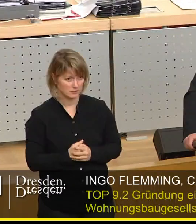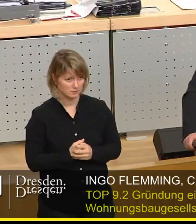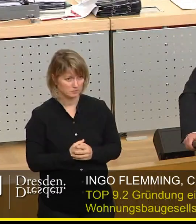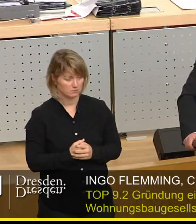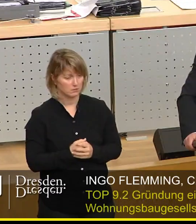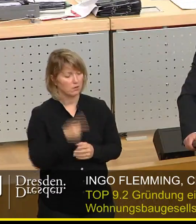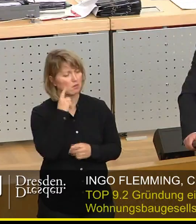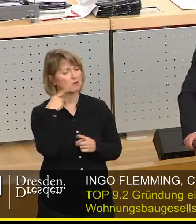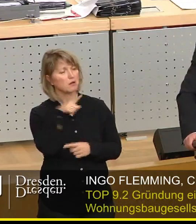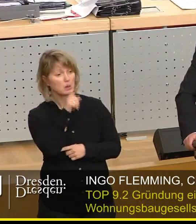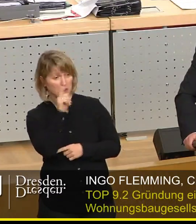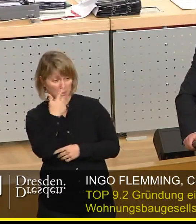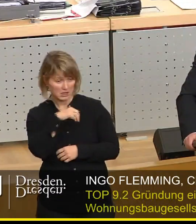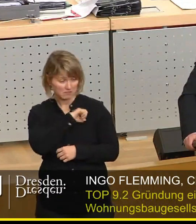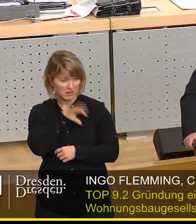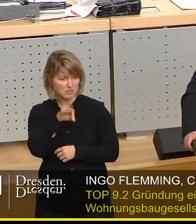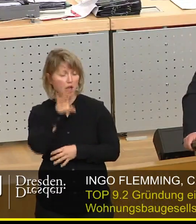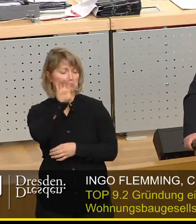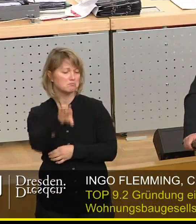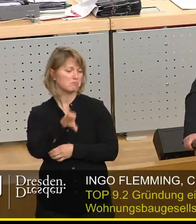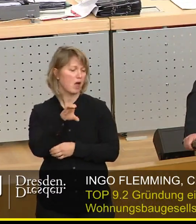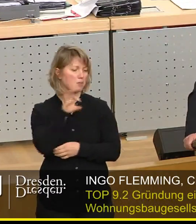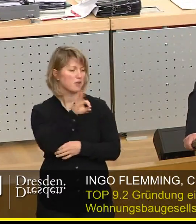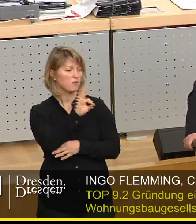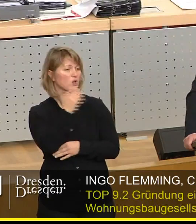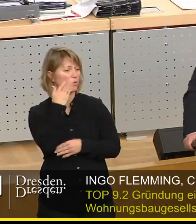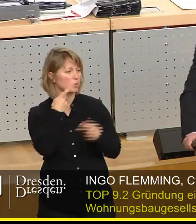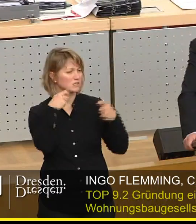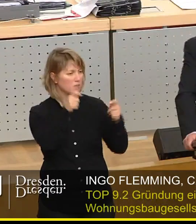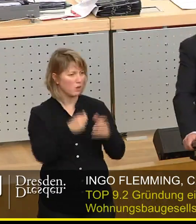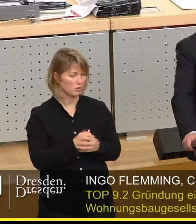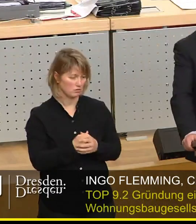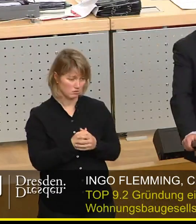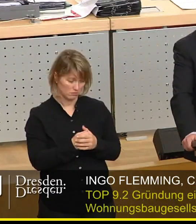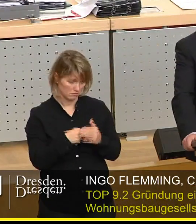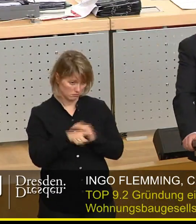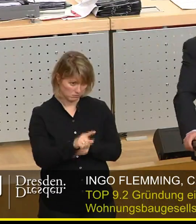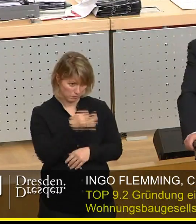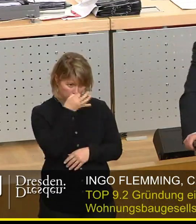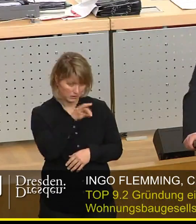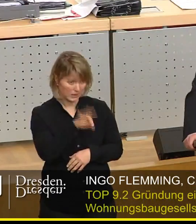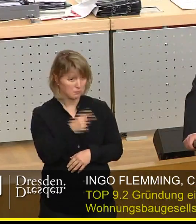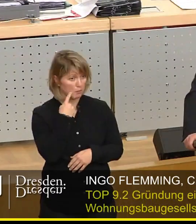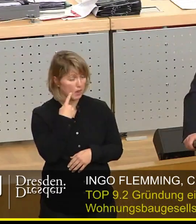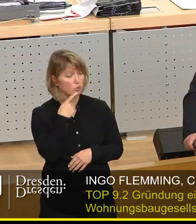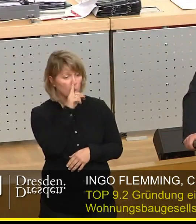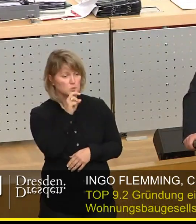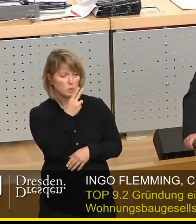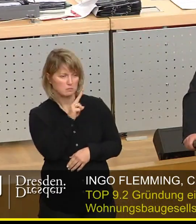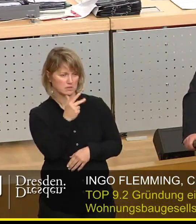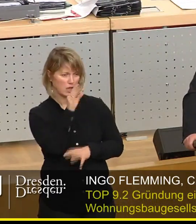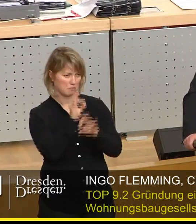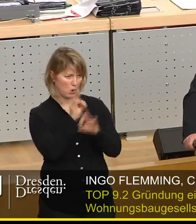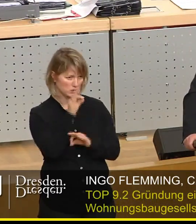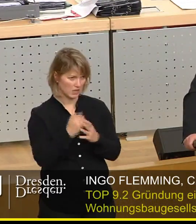da machen, die können wir abschöpfen und das können wir für den Wohnungsbau verwenden, die zwei, drei Prozent, die im Moment durch Bauunternehmen oder durch